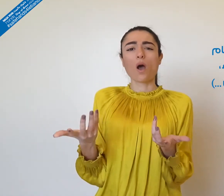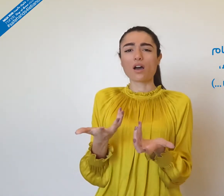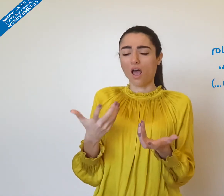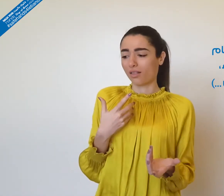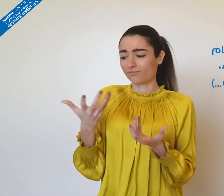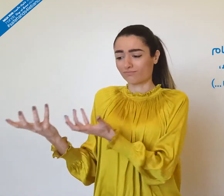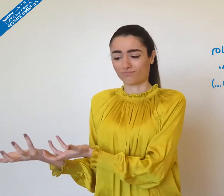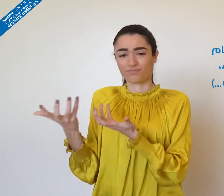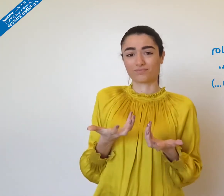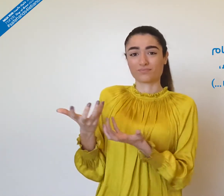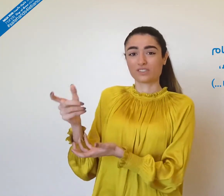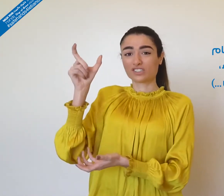والشراب مع الآخرين